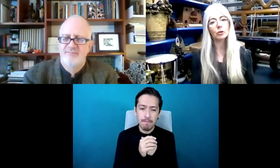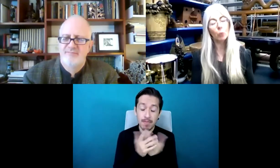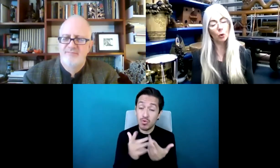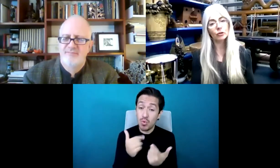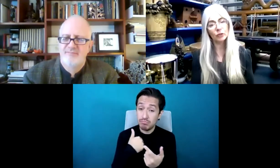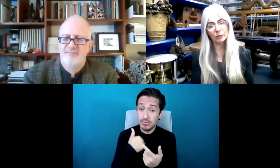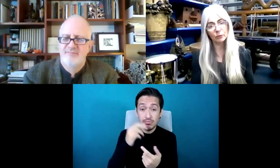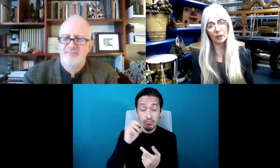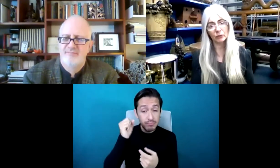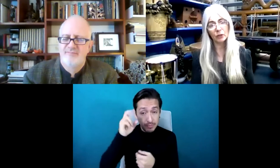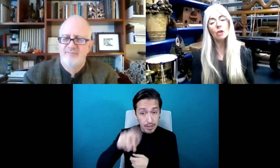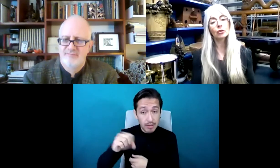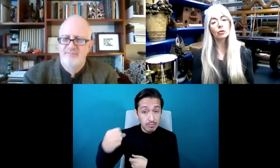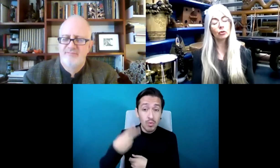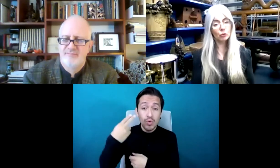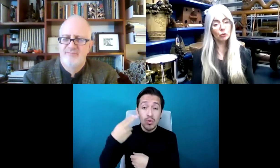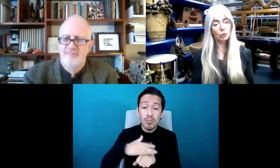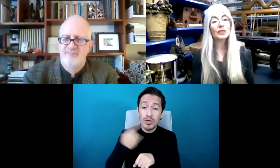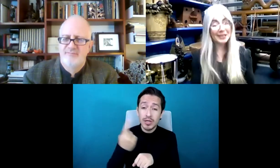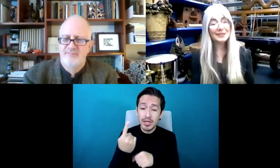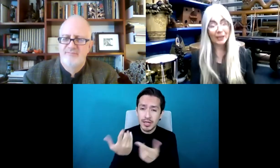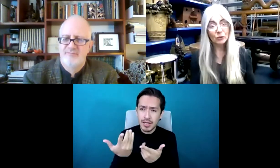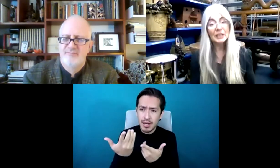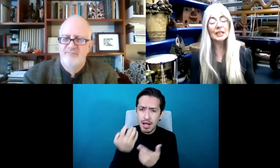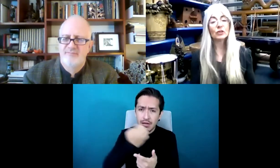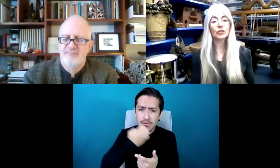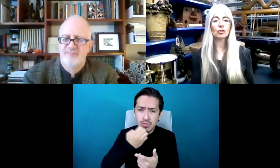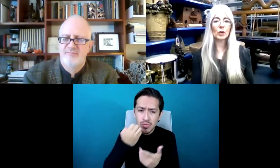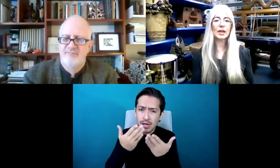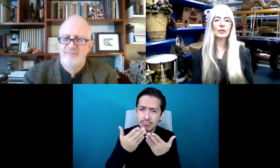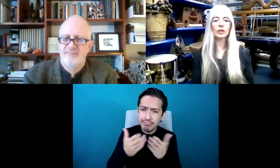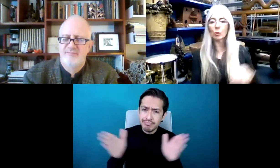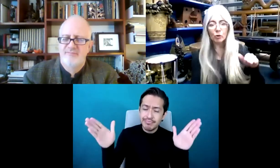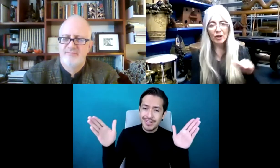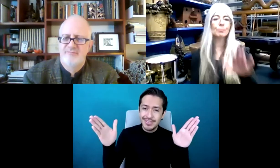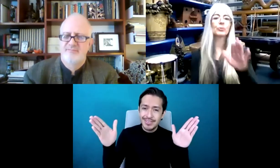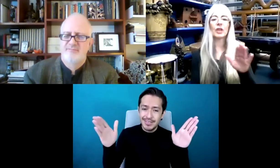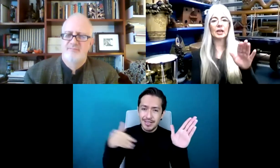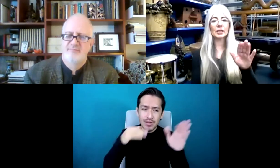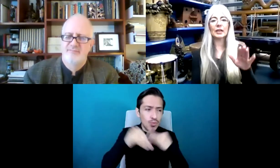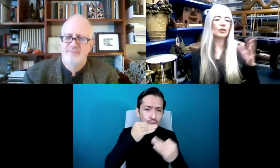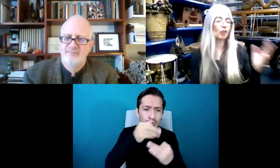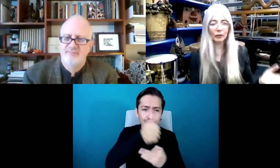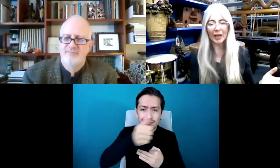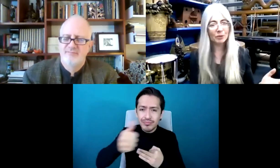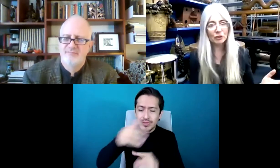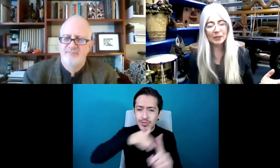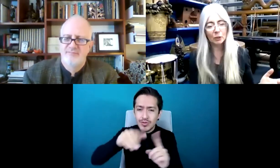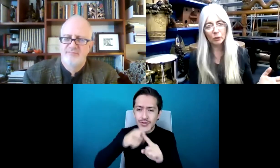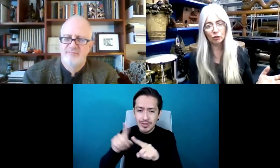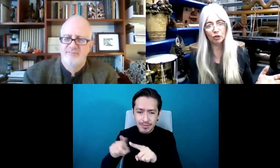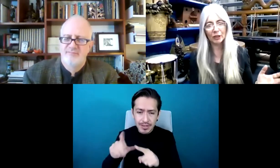porque la escuela estaba abierta a todos los niños sin importar sus circunstancias. Entonces la escuela. Bueno,